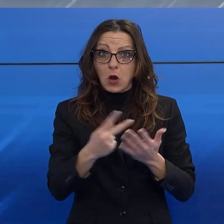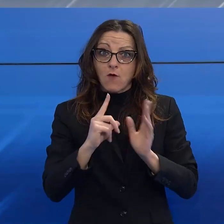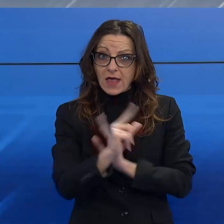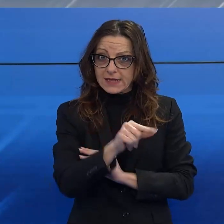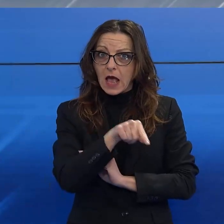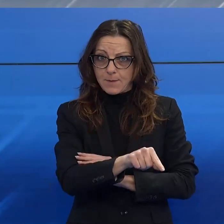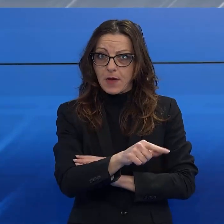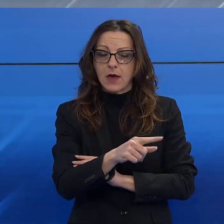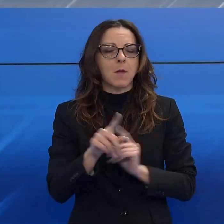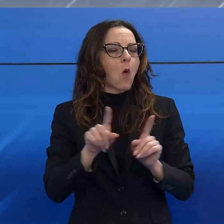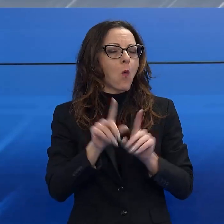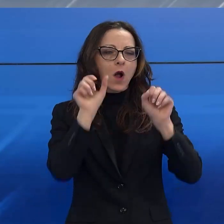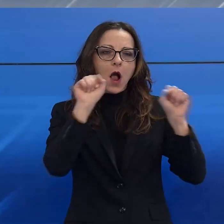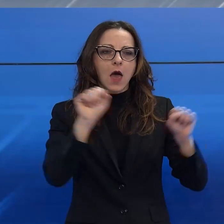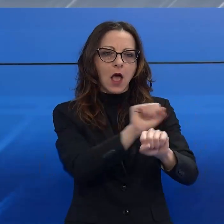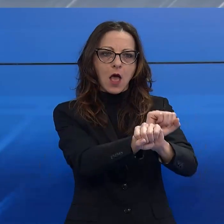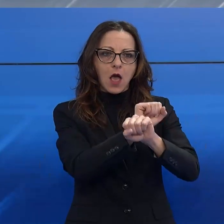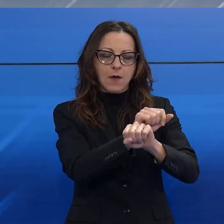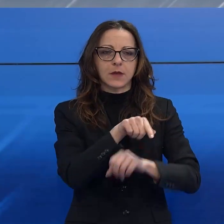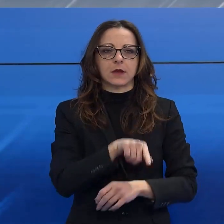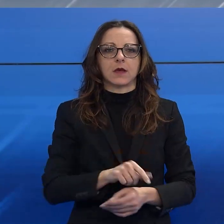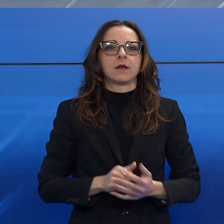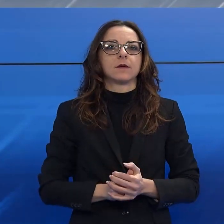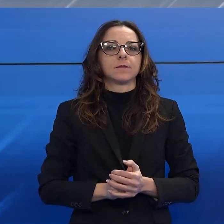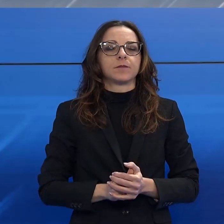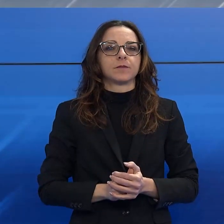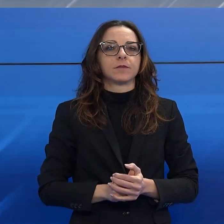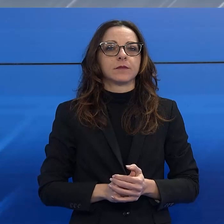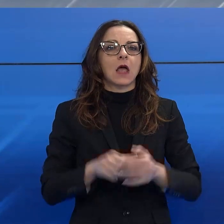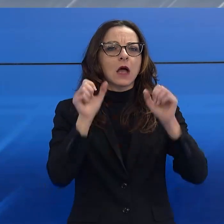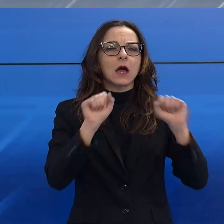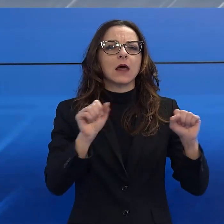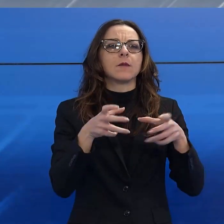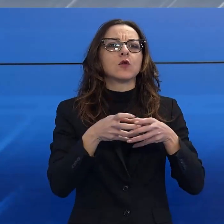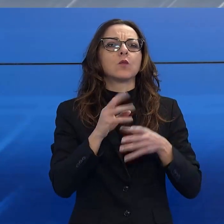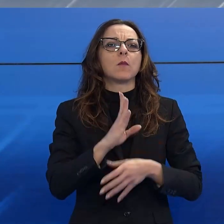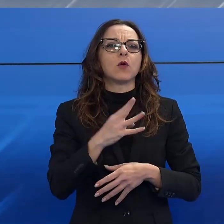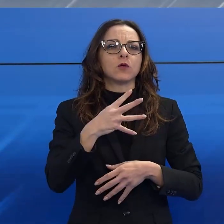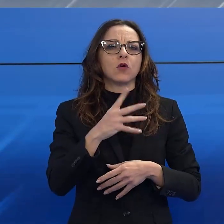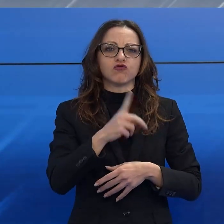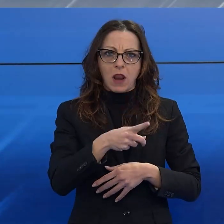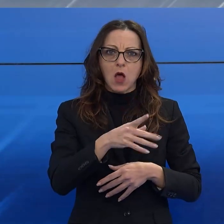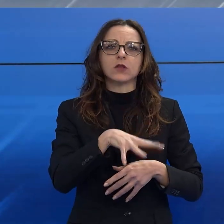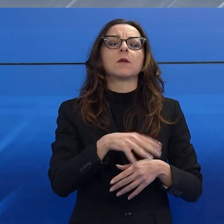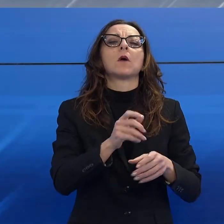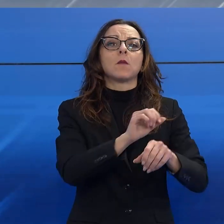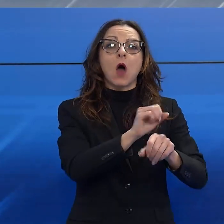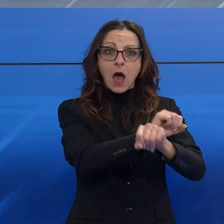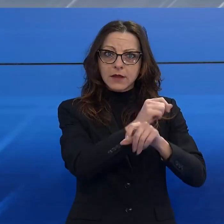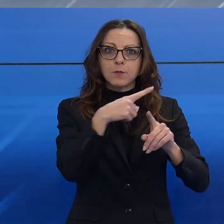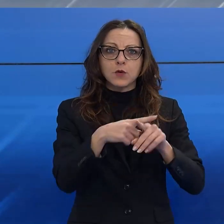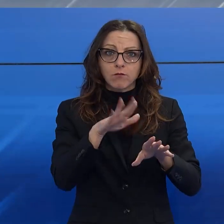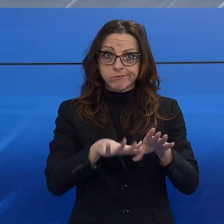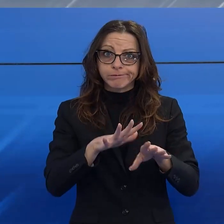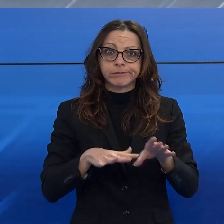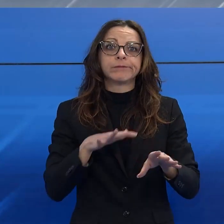carabinieri della stazione di Borgo Giannotti che sono riusciti anche a restituire il maltolto, un velocipede del valore